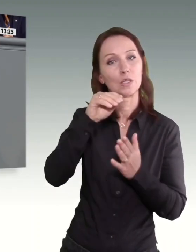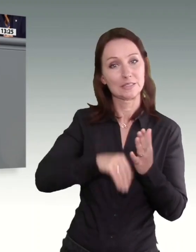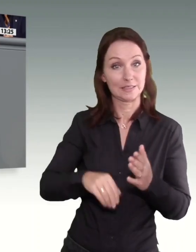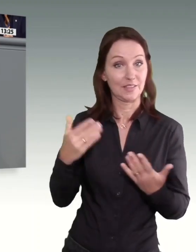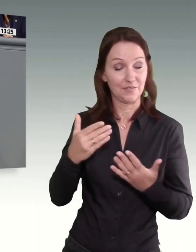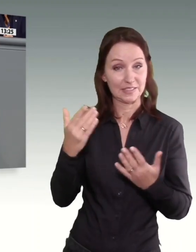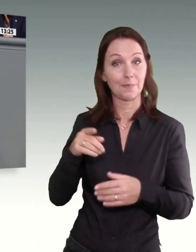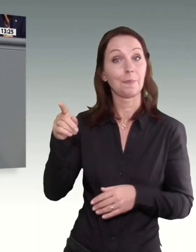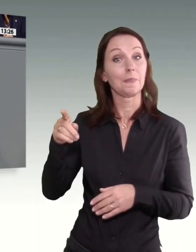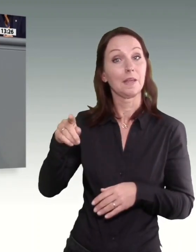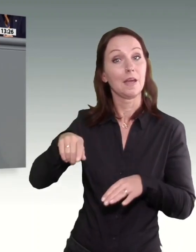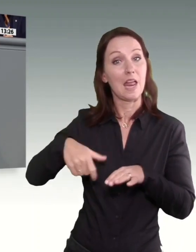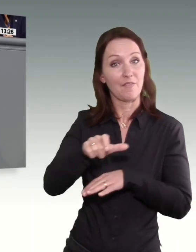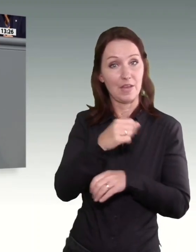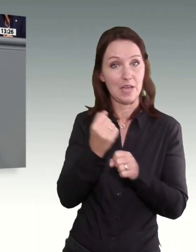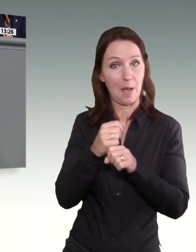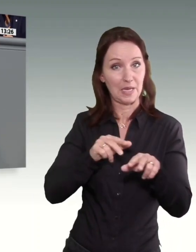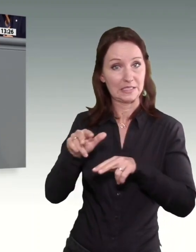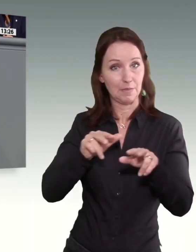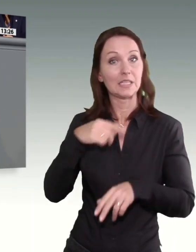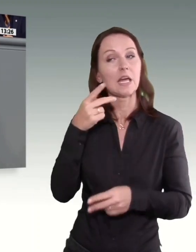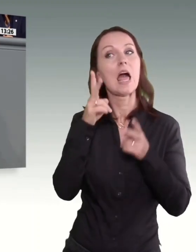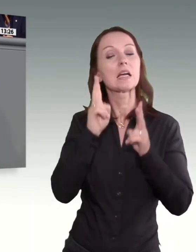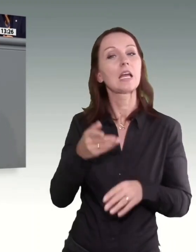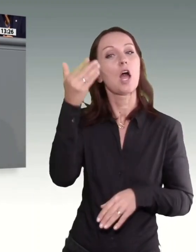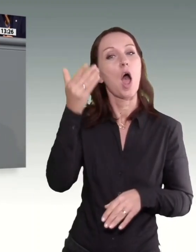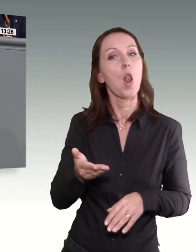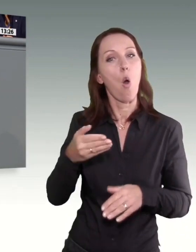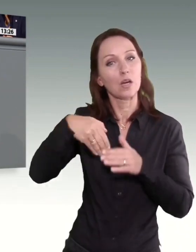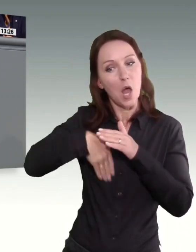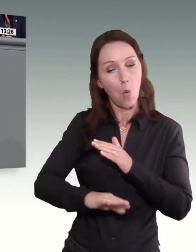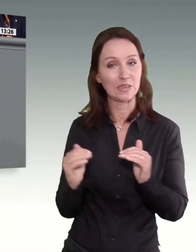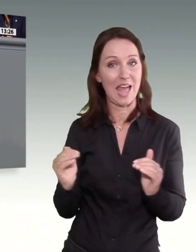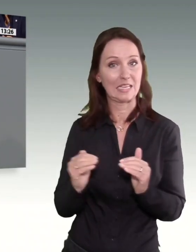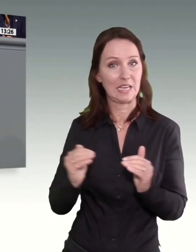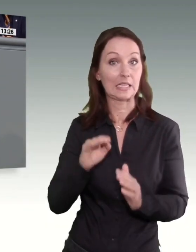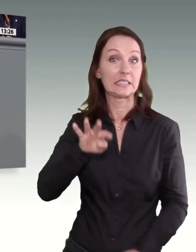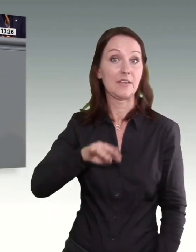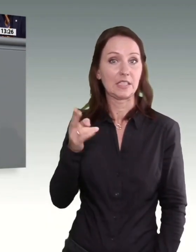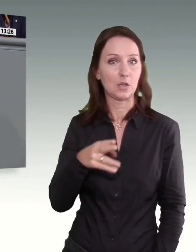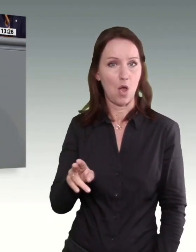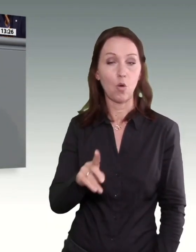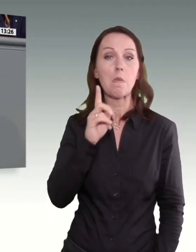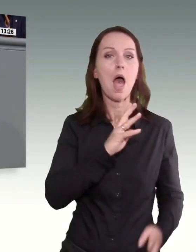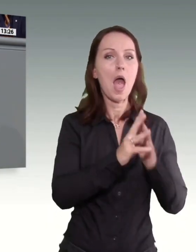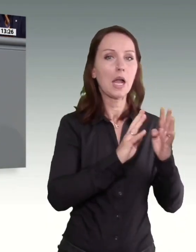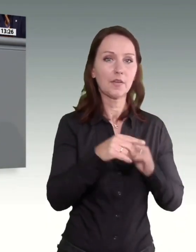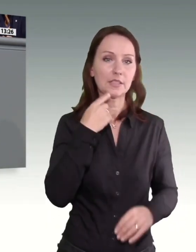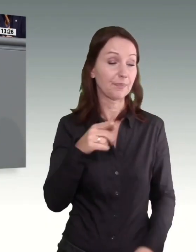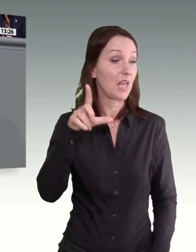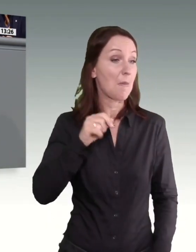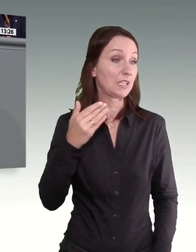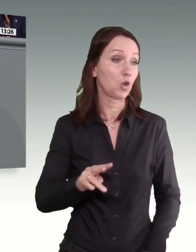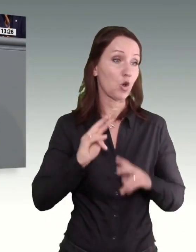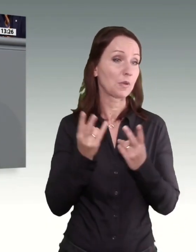-Arbeitsminister bei 14 Euro. Im Interview lässt er dann verlautbaren, die Mindestlohnkommission sei eine Katastrophe. Das